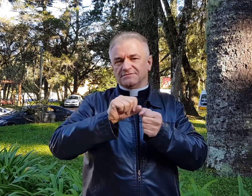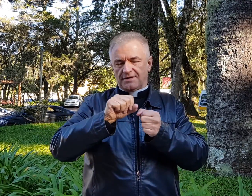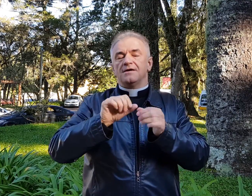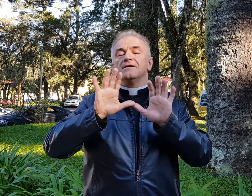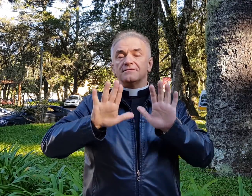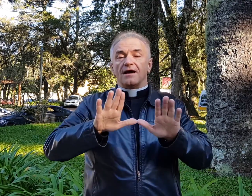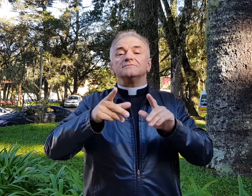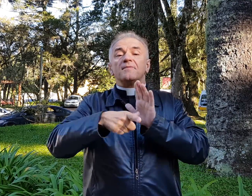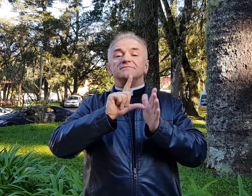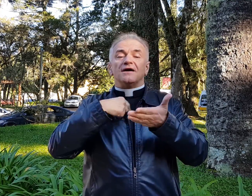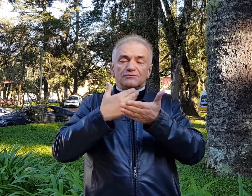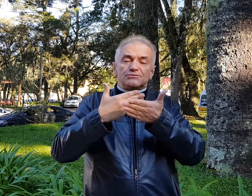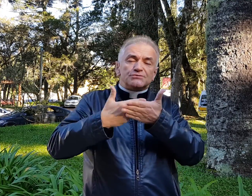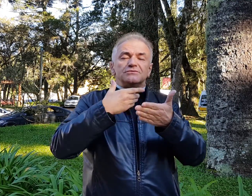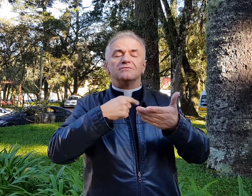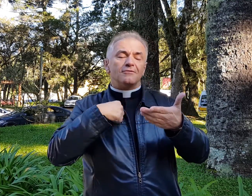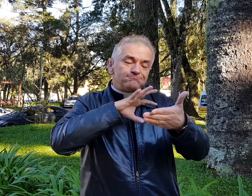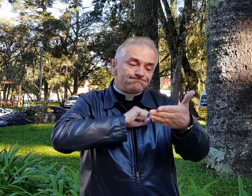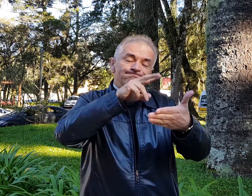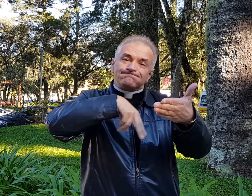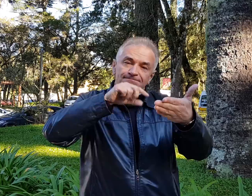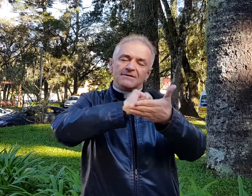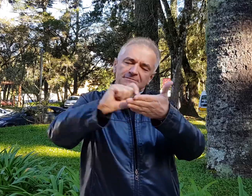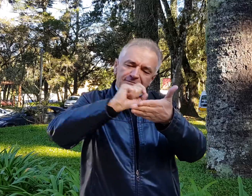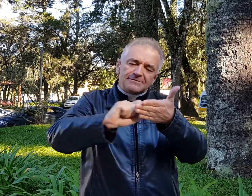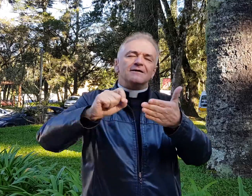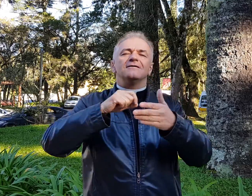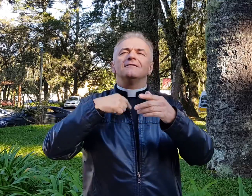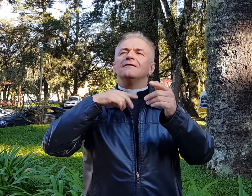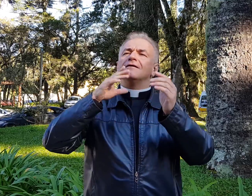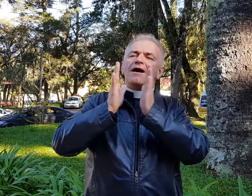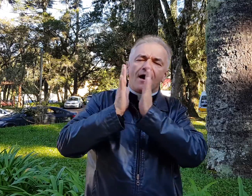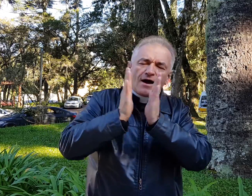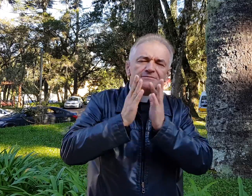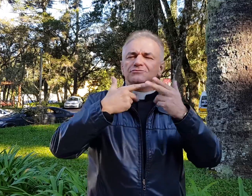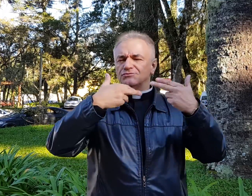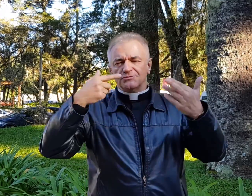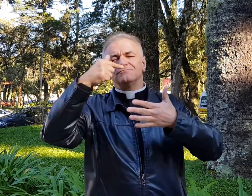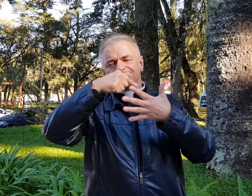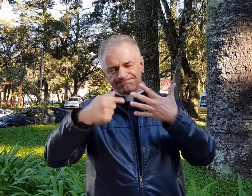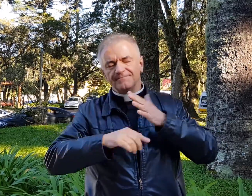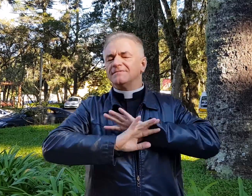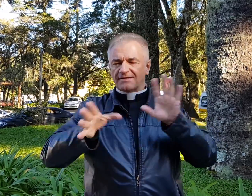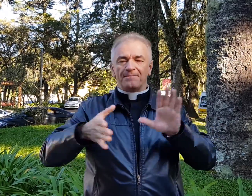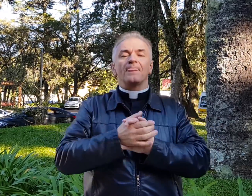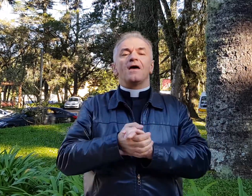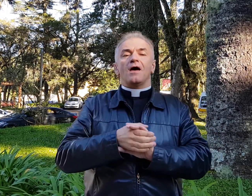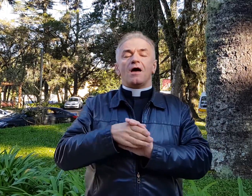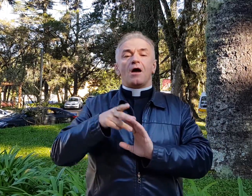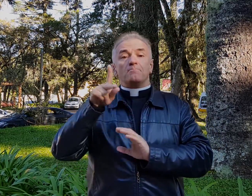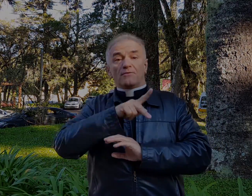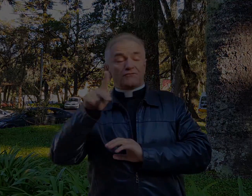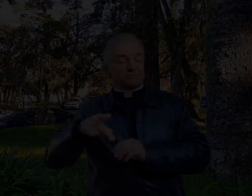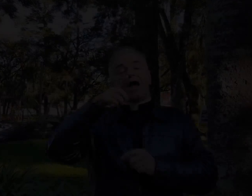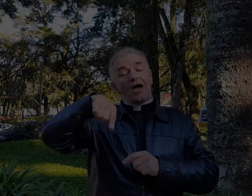aulas de religião, preparação para a primeira comunhão, as orações, enfim, eu vivia dentro desse contexto na escola.